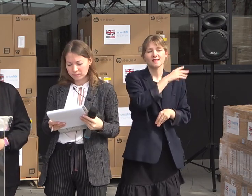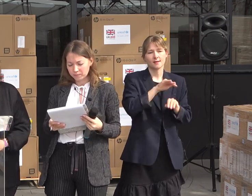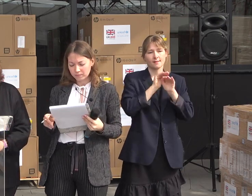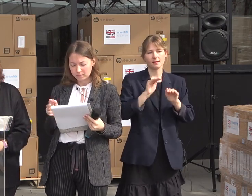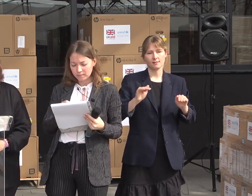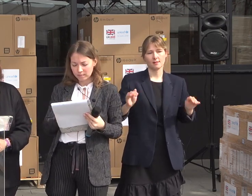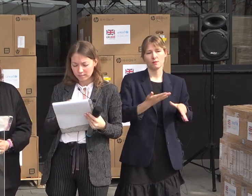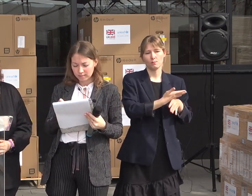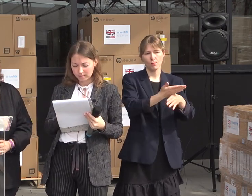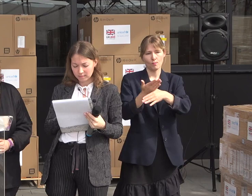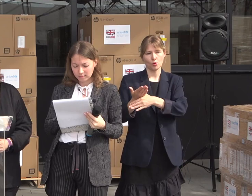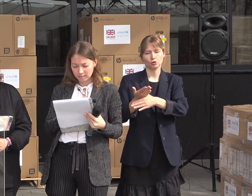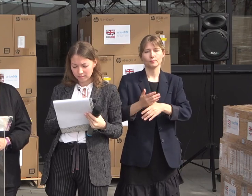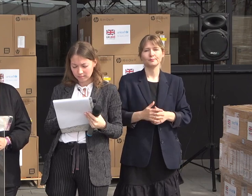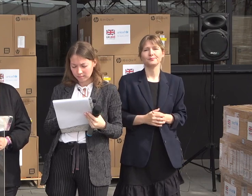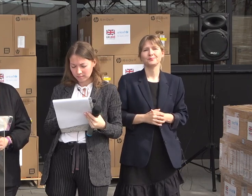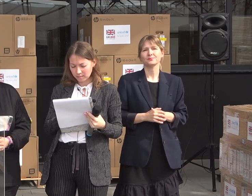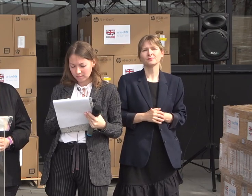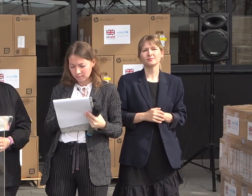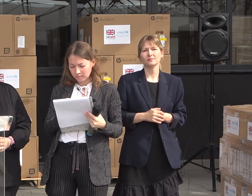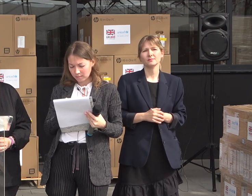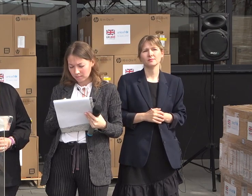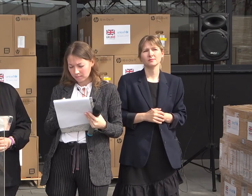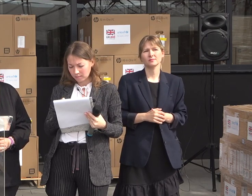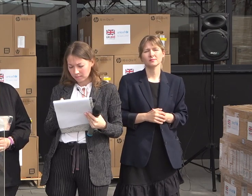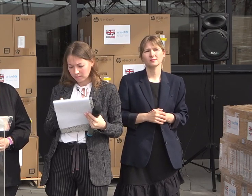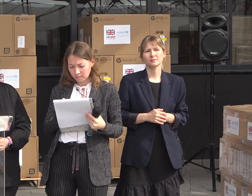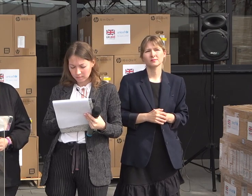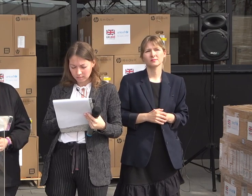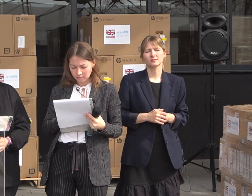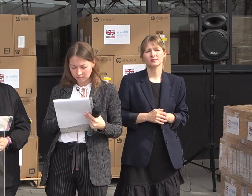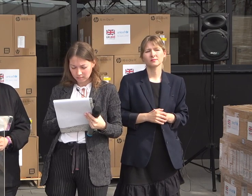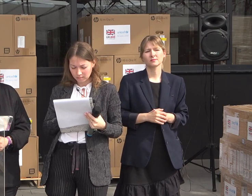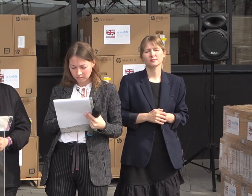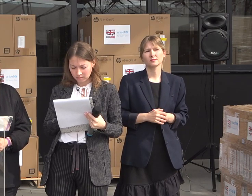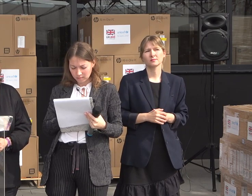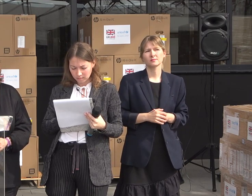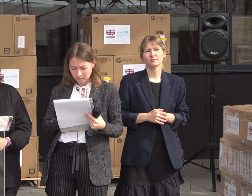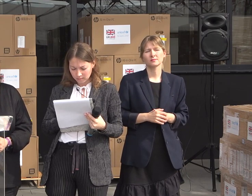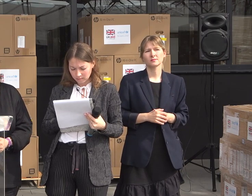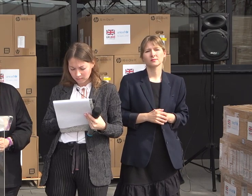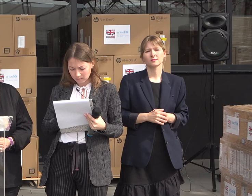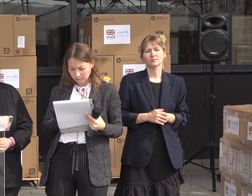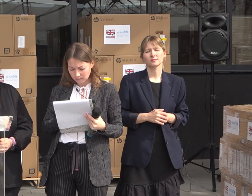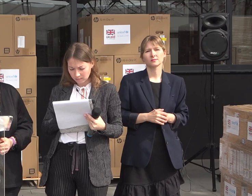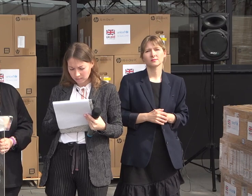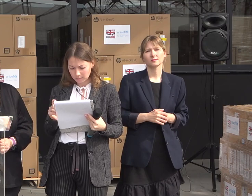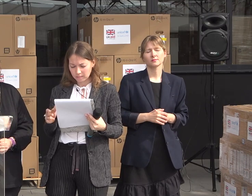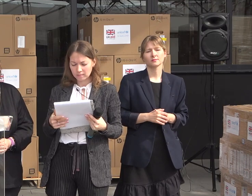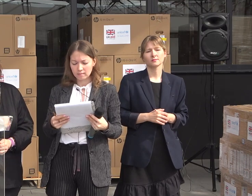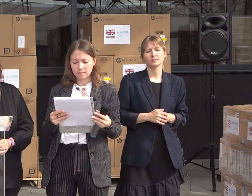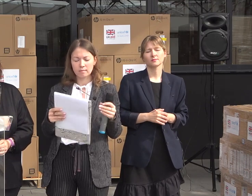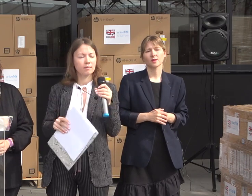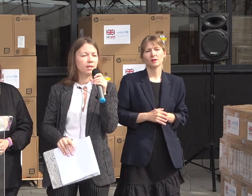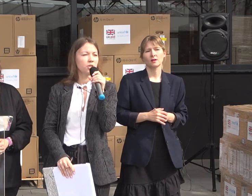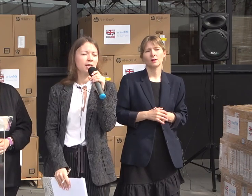Together and with you we will continue to work tirelessly to ensure a brighter and safer future for every child in Moldova.